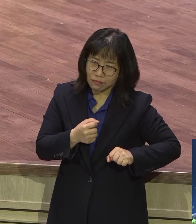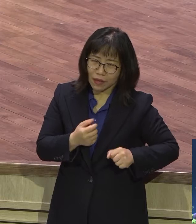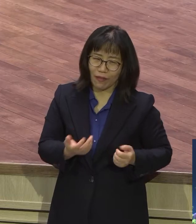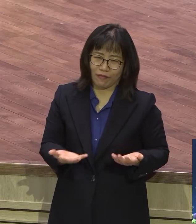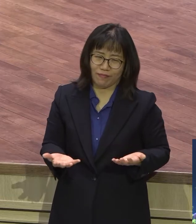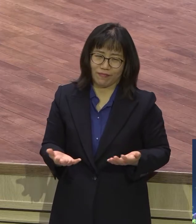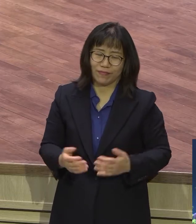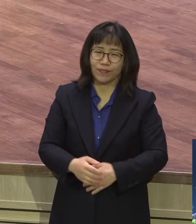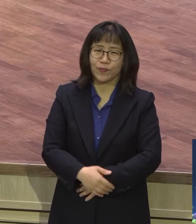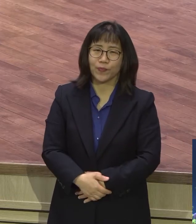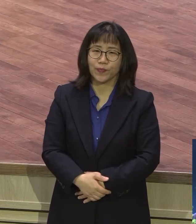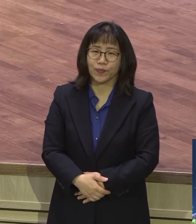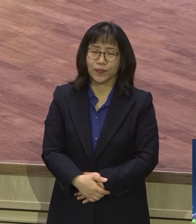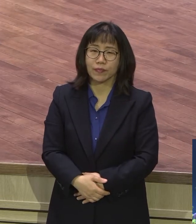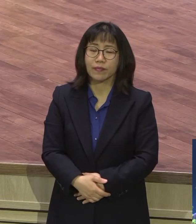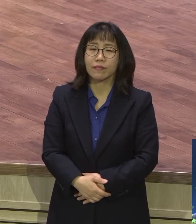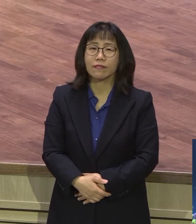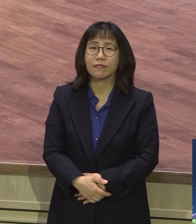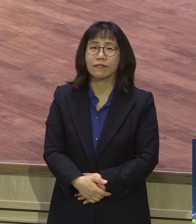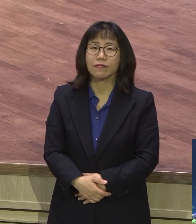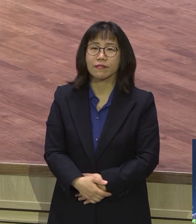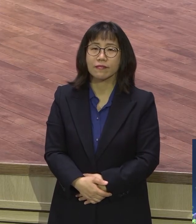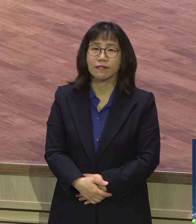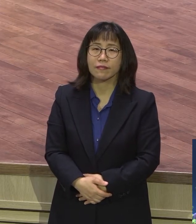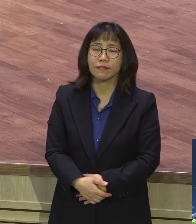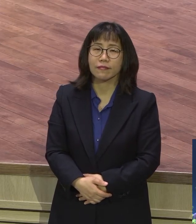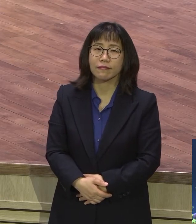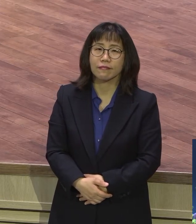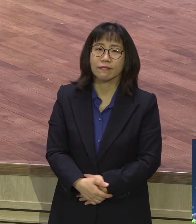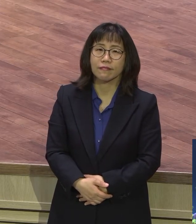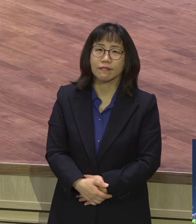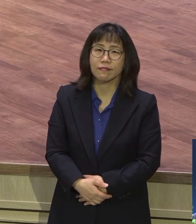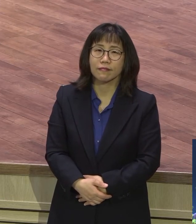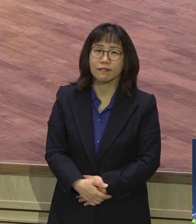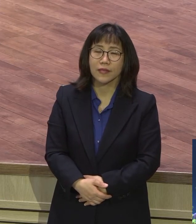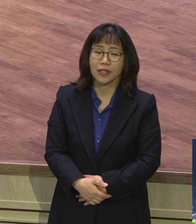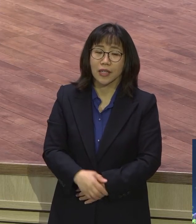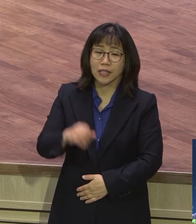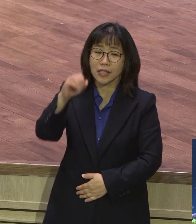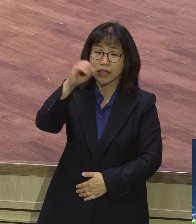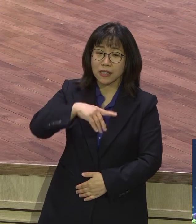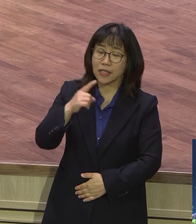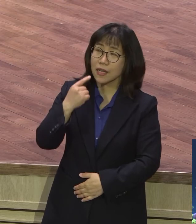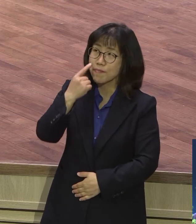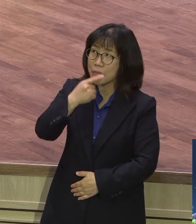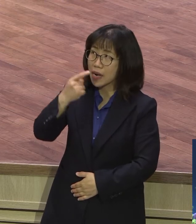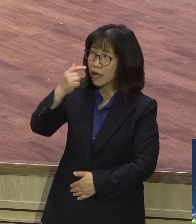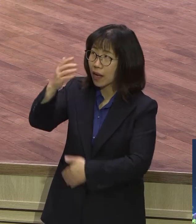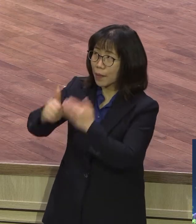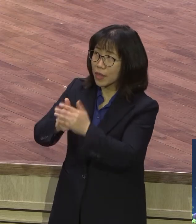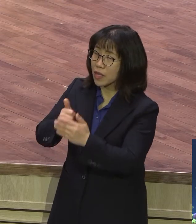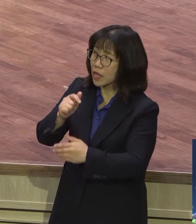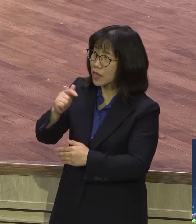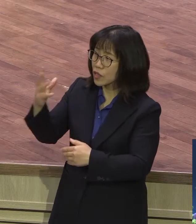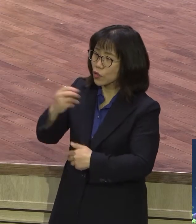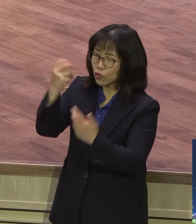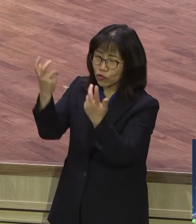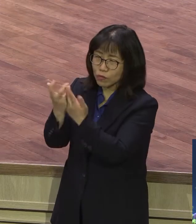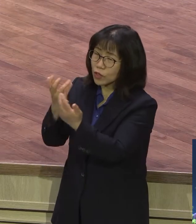말 그대로 이게 뭐가 돼요 주문밖에 안되요 쭈울쭈울 하는 주기도 문도